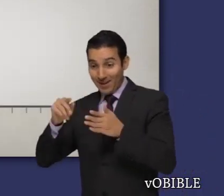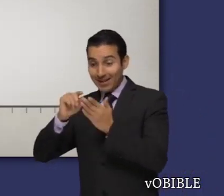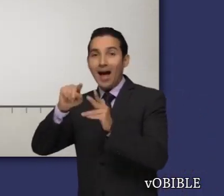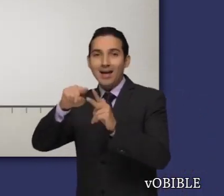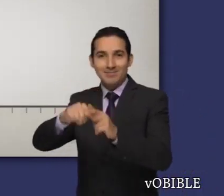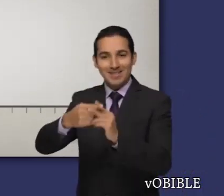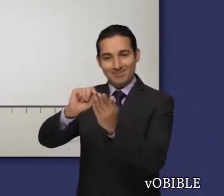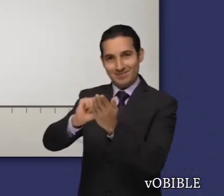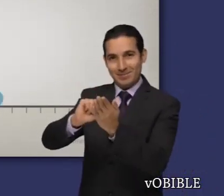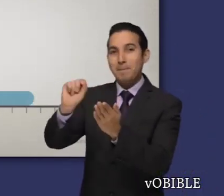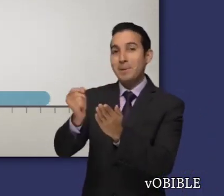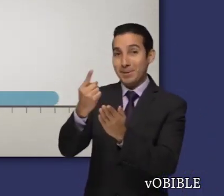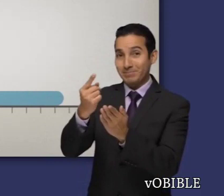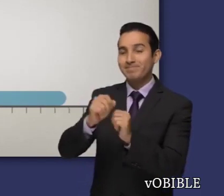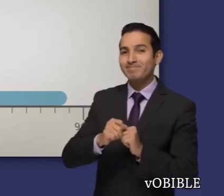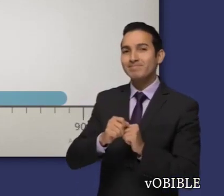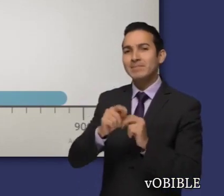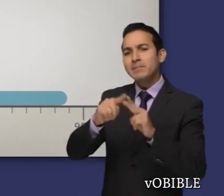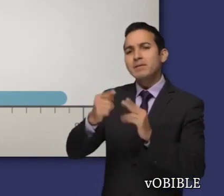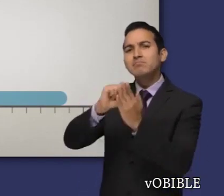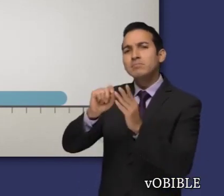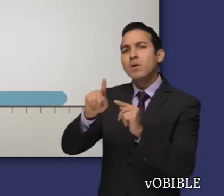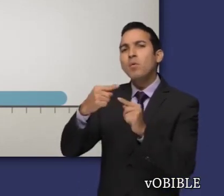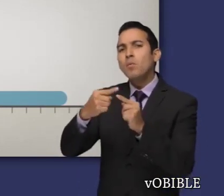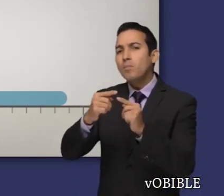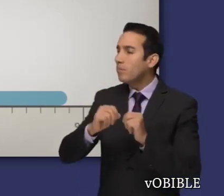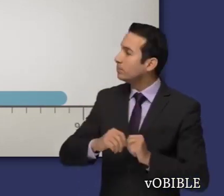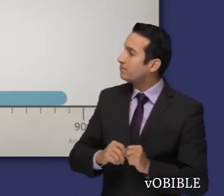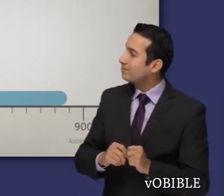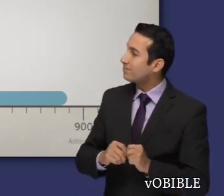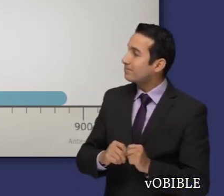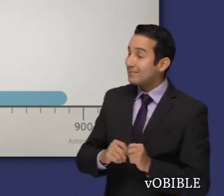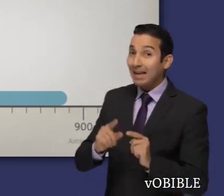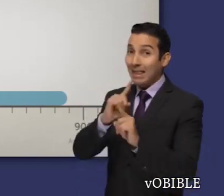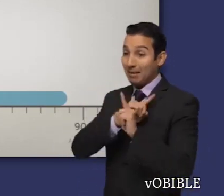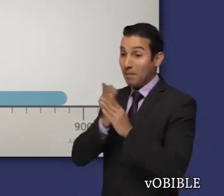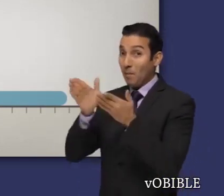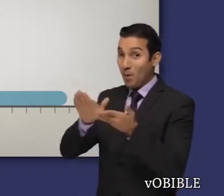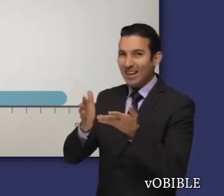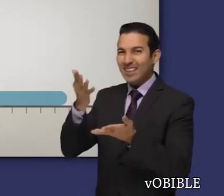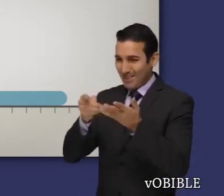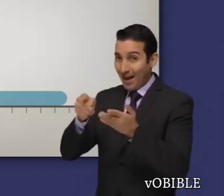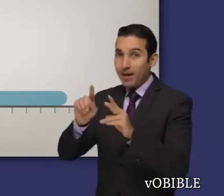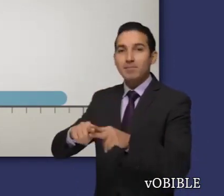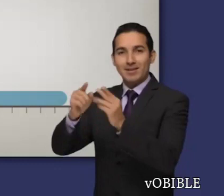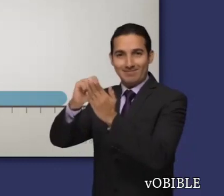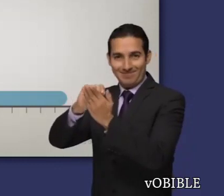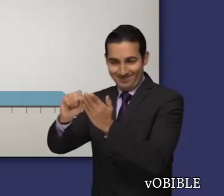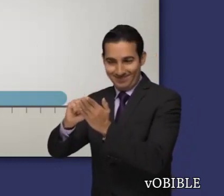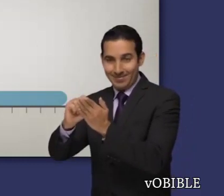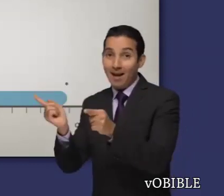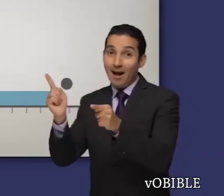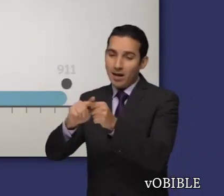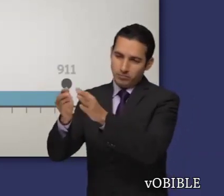periodo de unos 129 años, desde aproximadamente el año 1040 antes de nuestra era, al final de la vida del rey